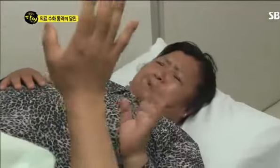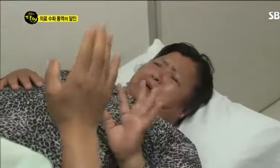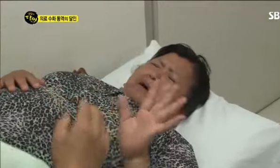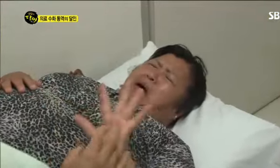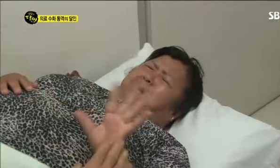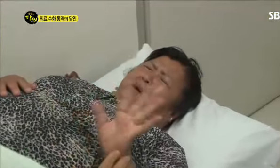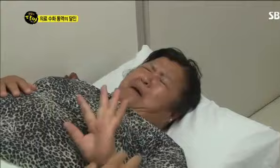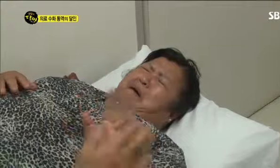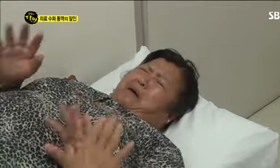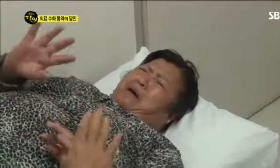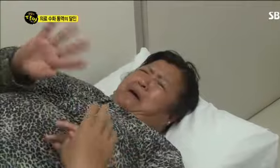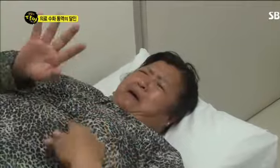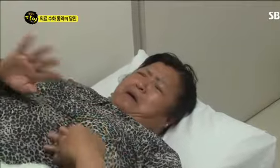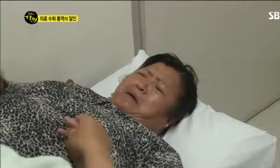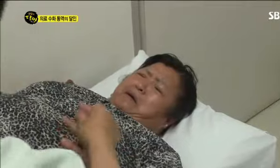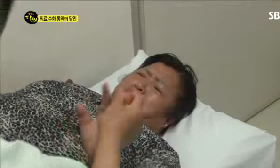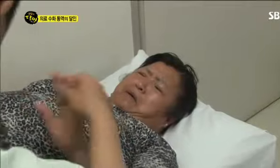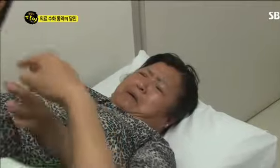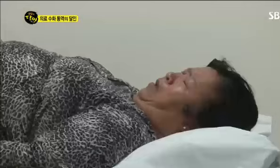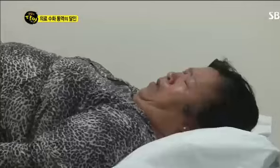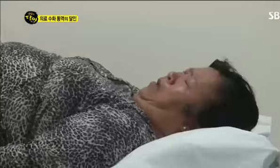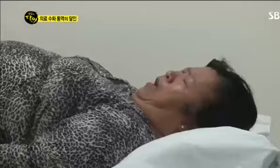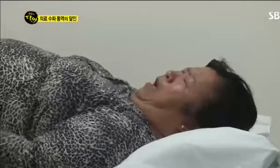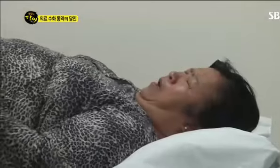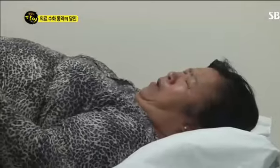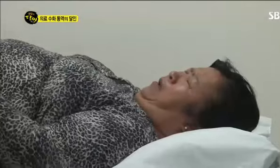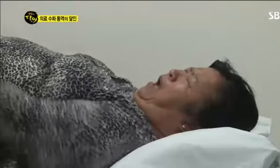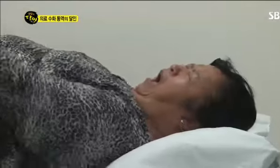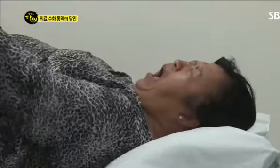간단한 칭찬에도, 견딜 수 없을 만큼 아프다는 표정을 짓는데요.